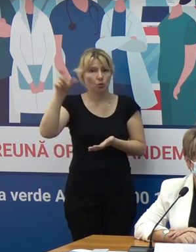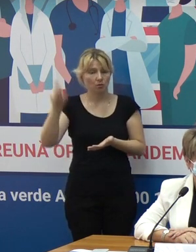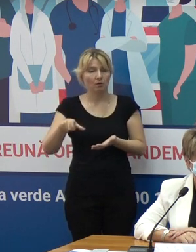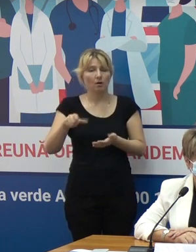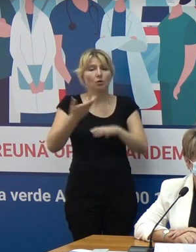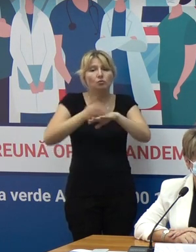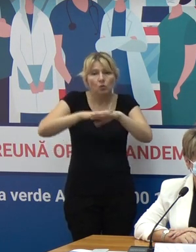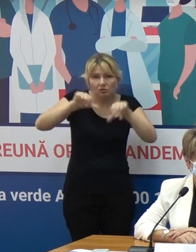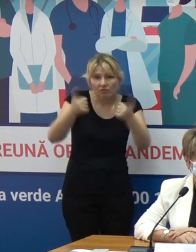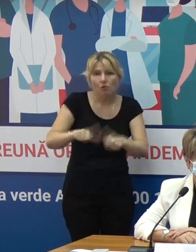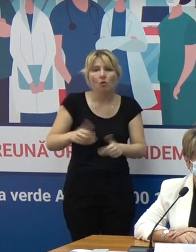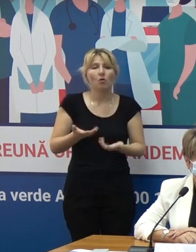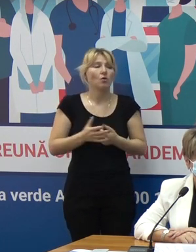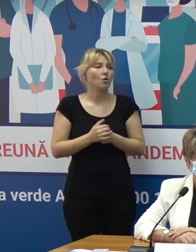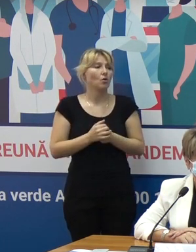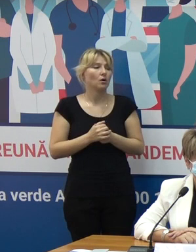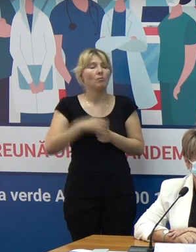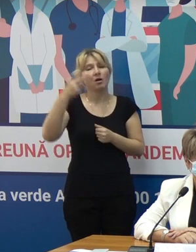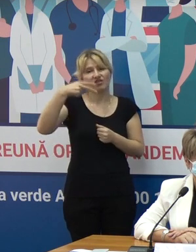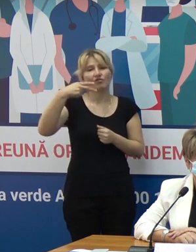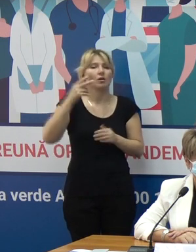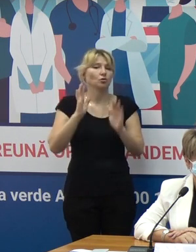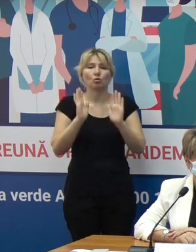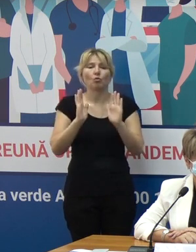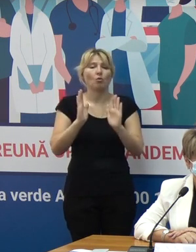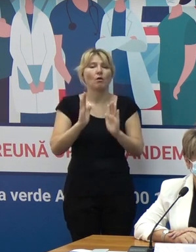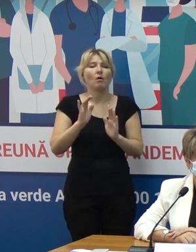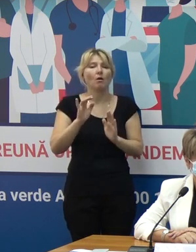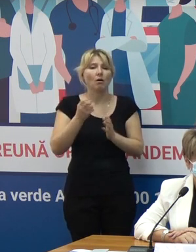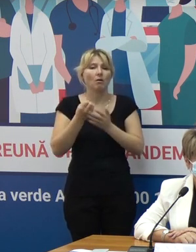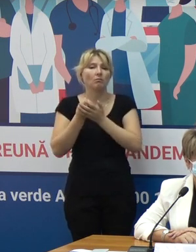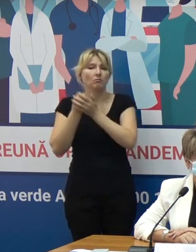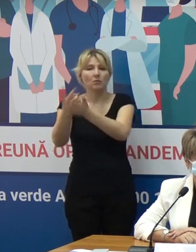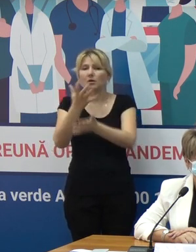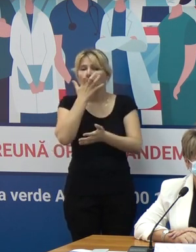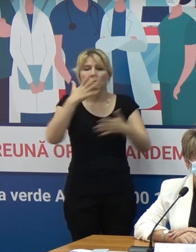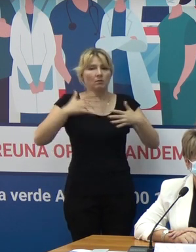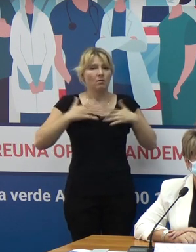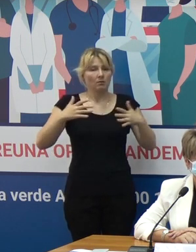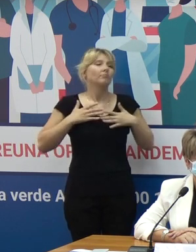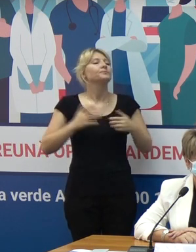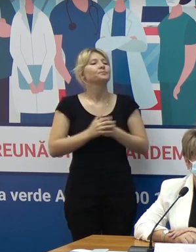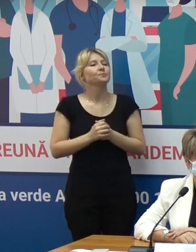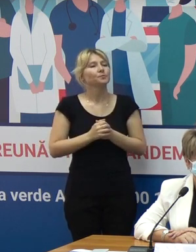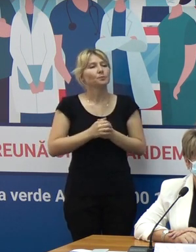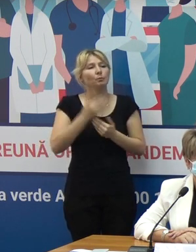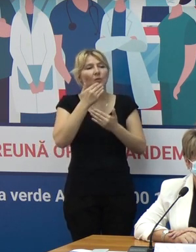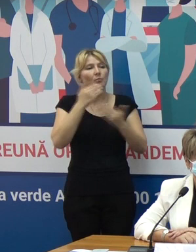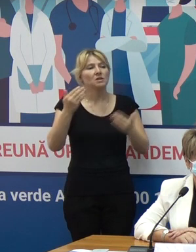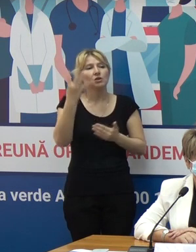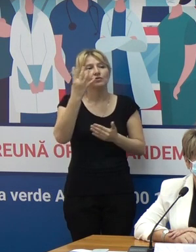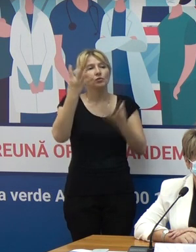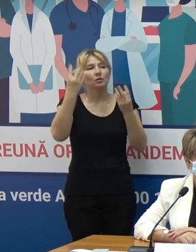grave, deci 20 sunt doar cei care sunt în terapie intensivă. În ultimele patru zile a